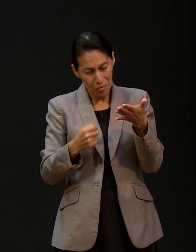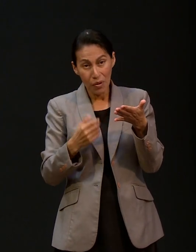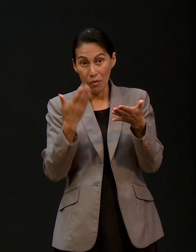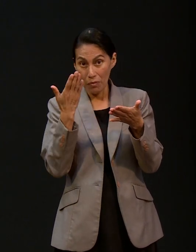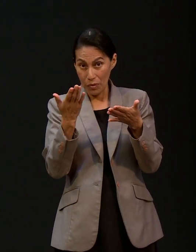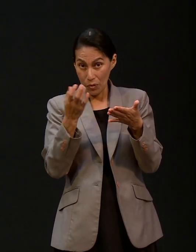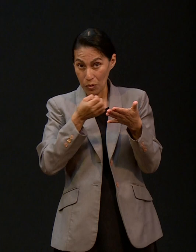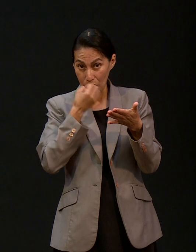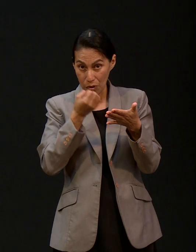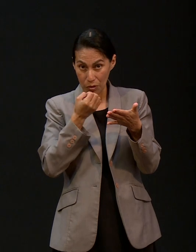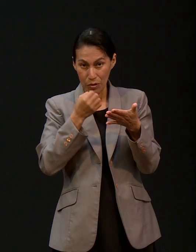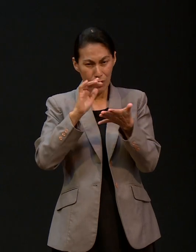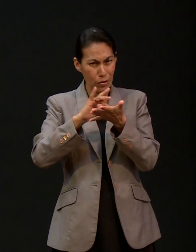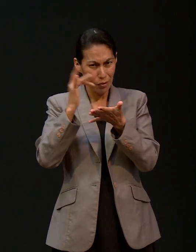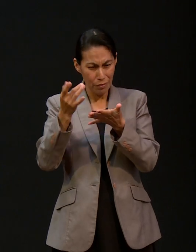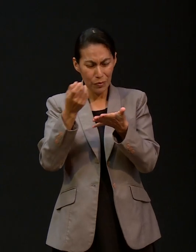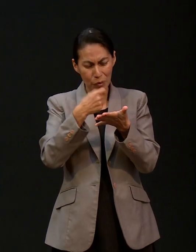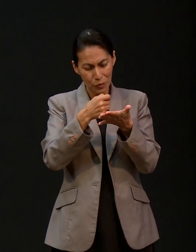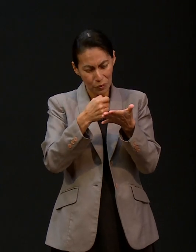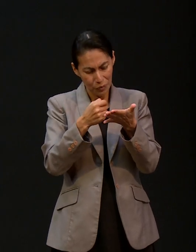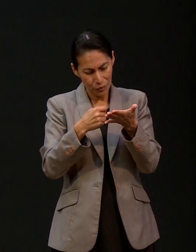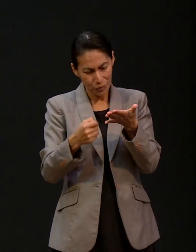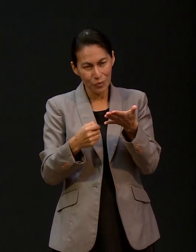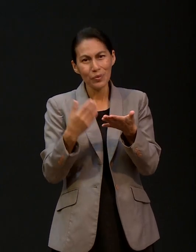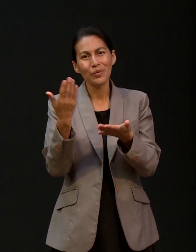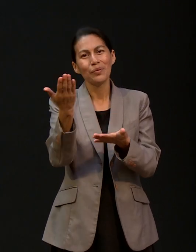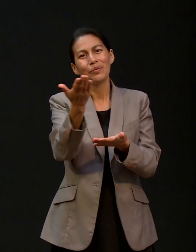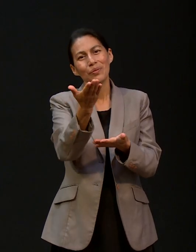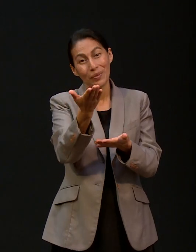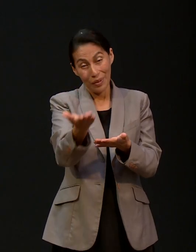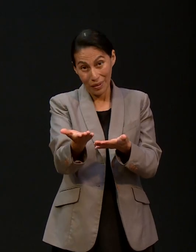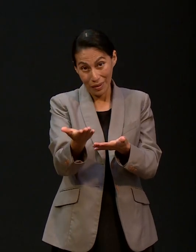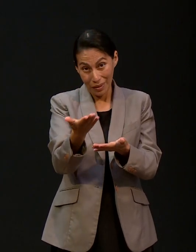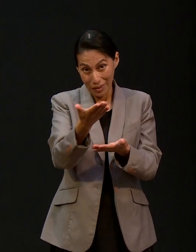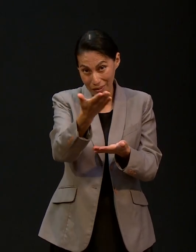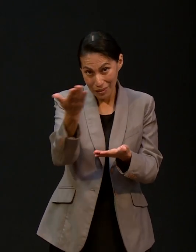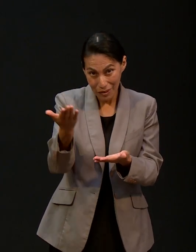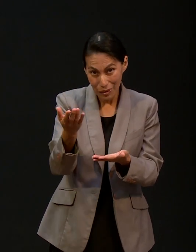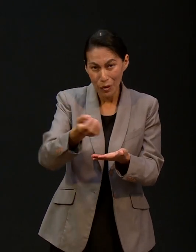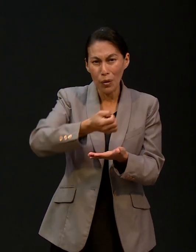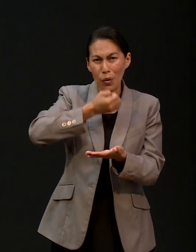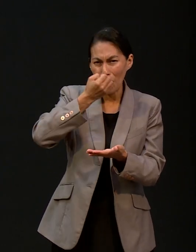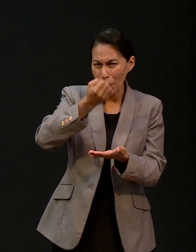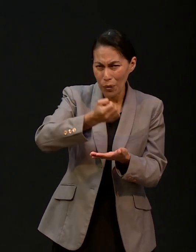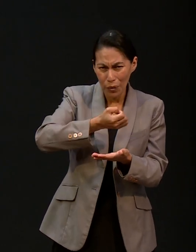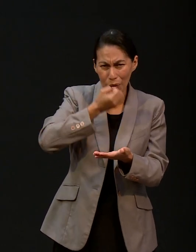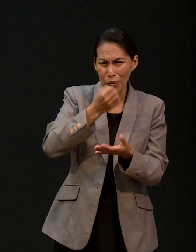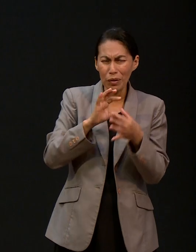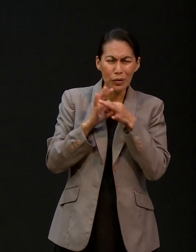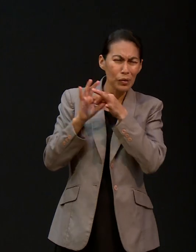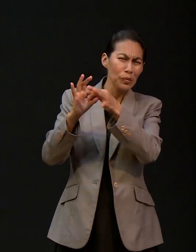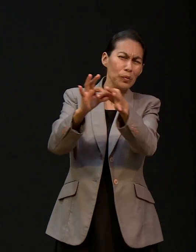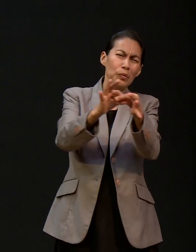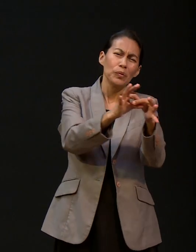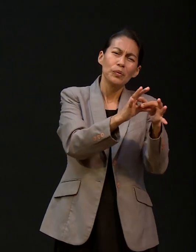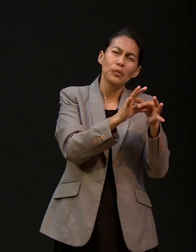los pedidos de oración y que nos acompañen orando por esas peticiones de esa manera